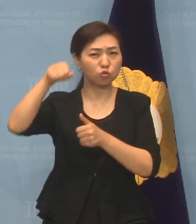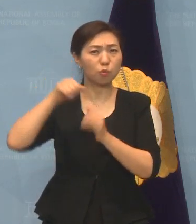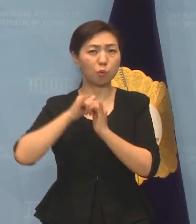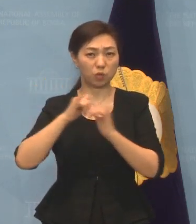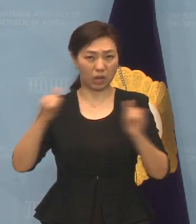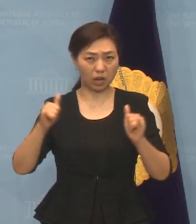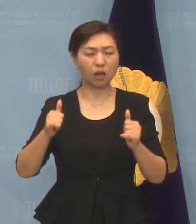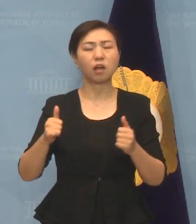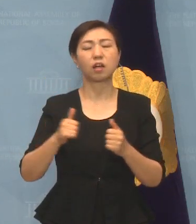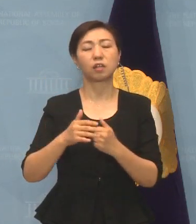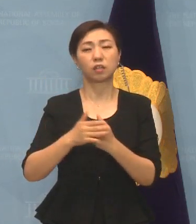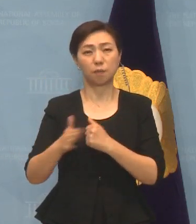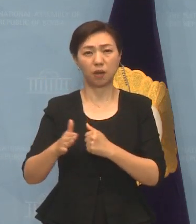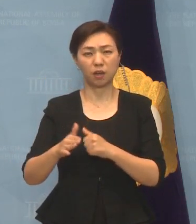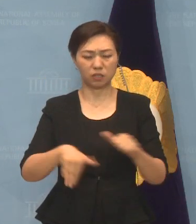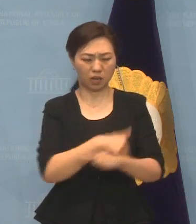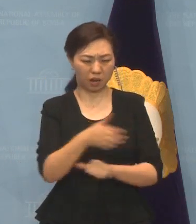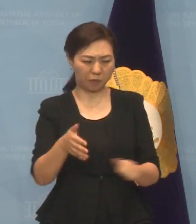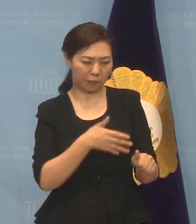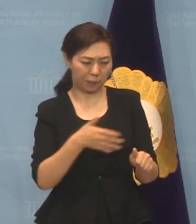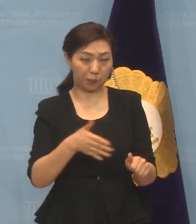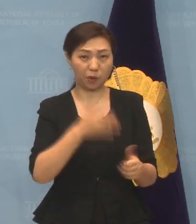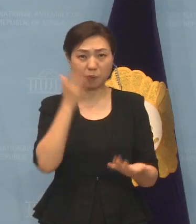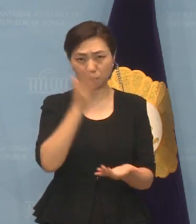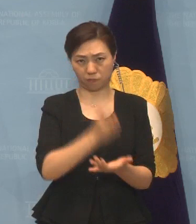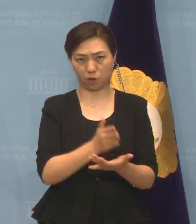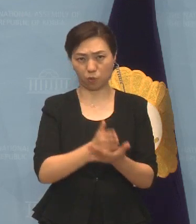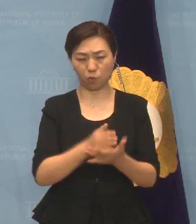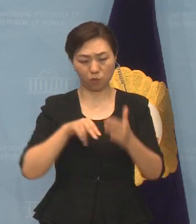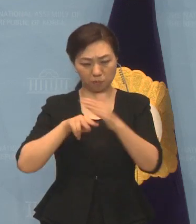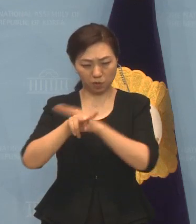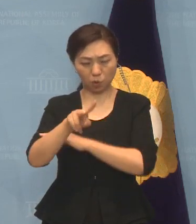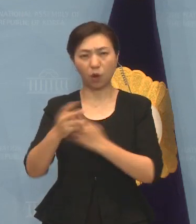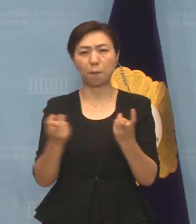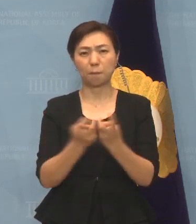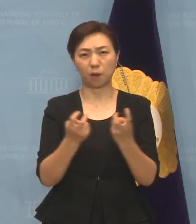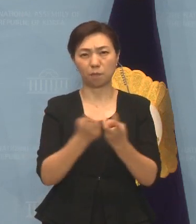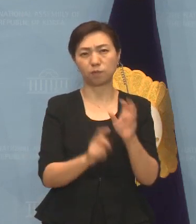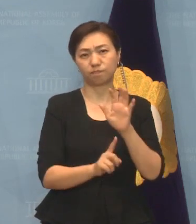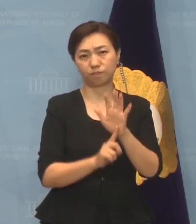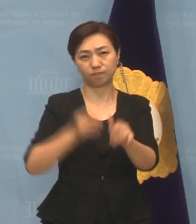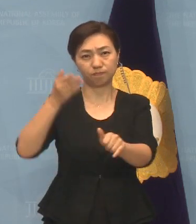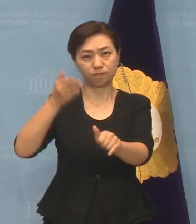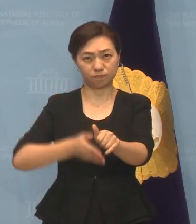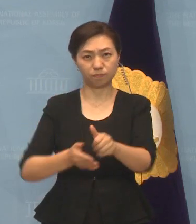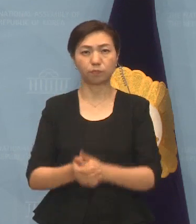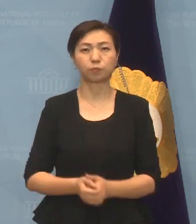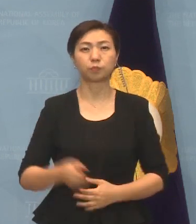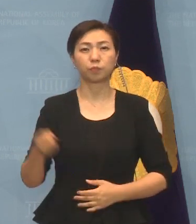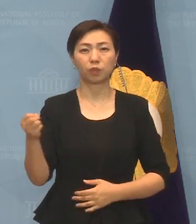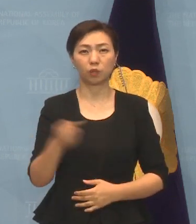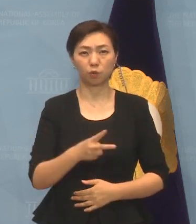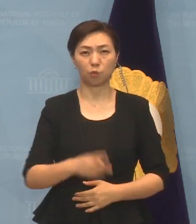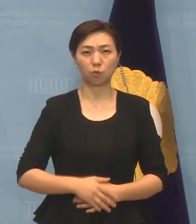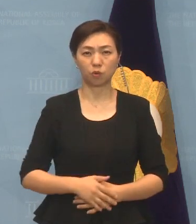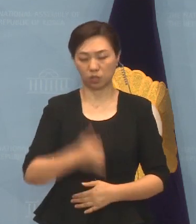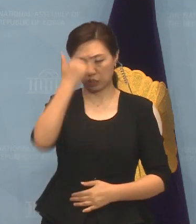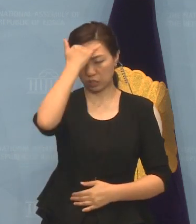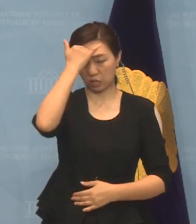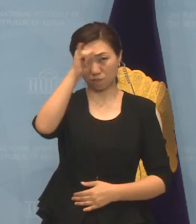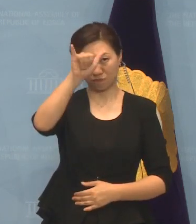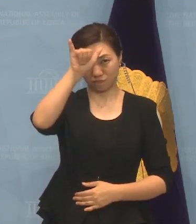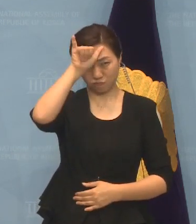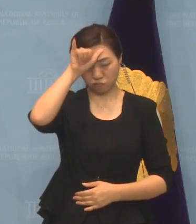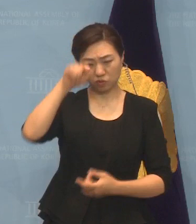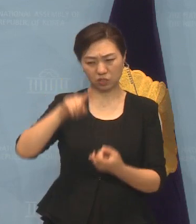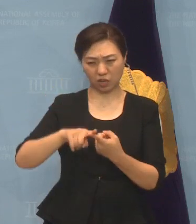여론 5도 그만하시고 이제 비전과 대안 제시에 집중해 주시기 바랍니다. 그리고 제기된 부도덕한 의혹들에 대해서